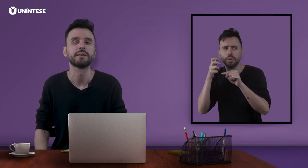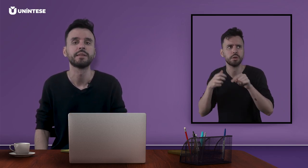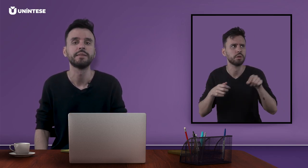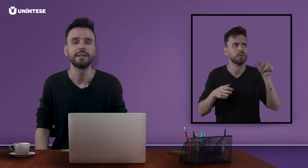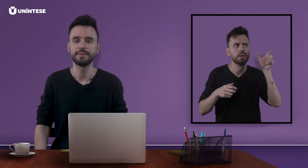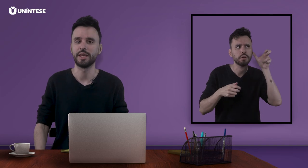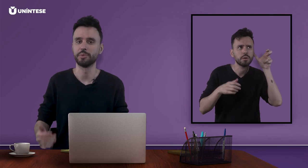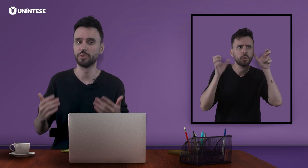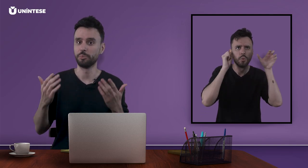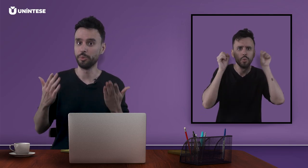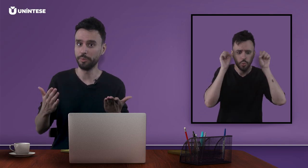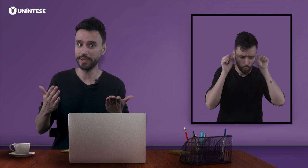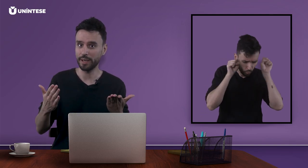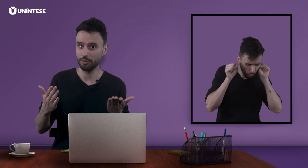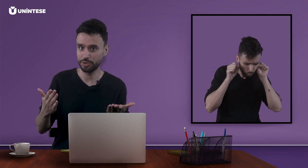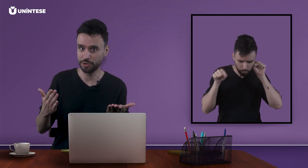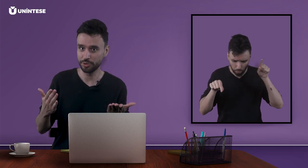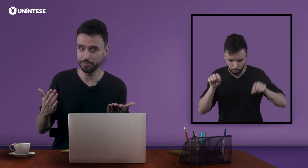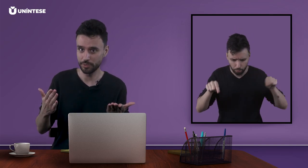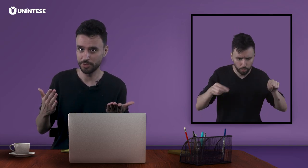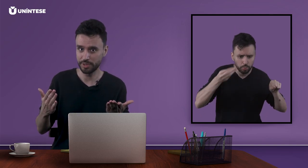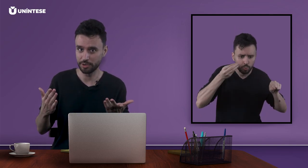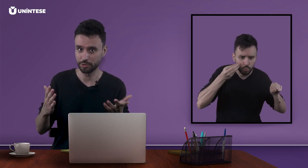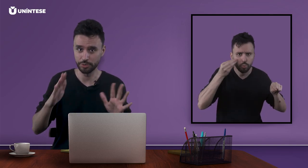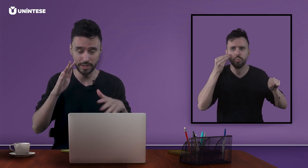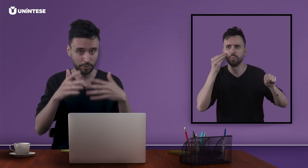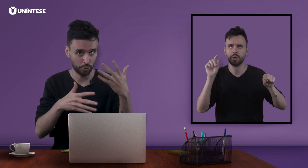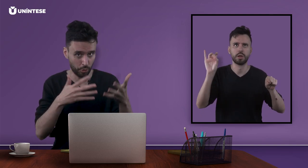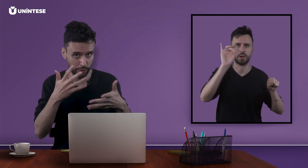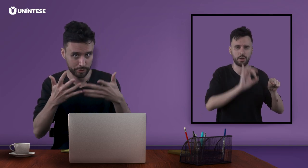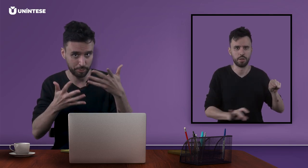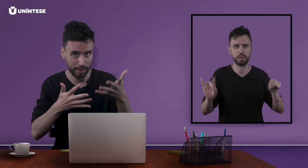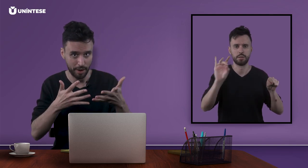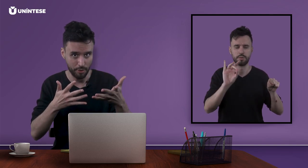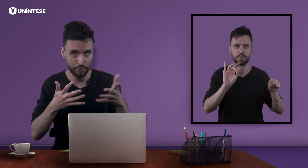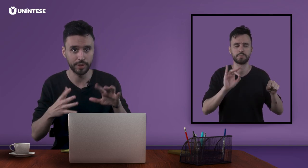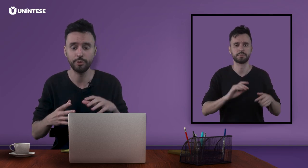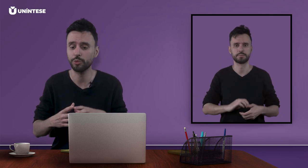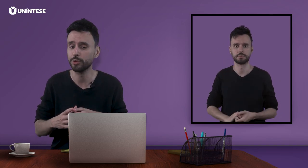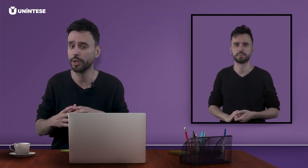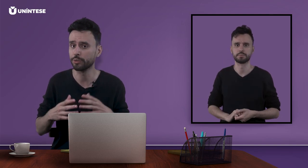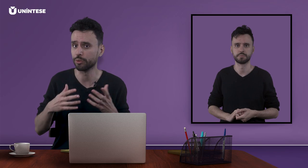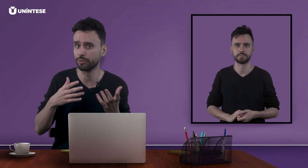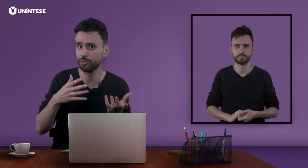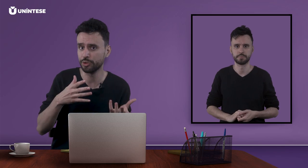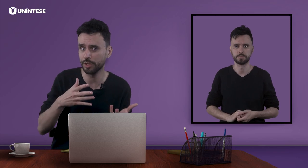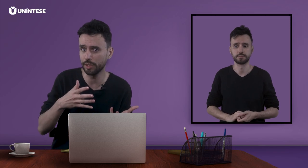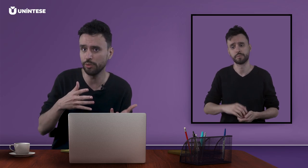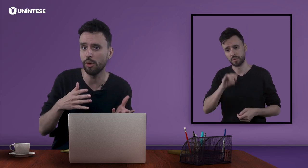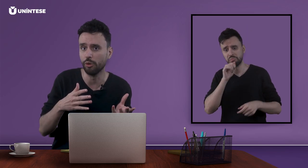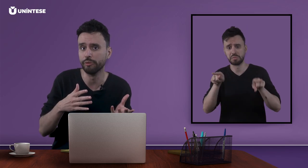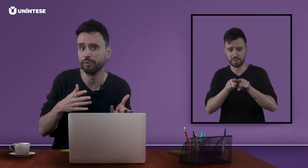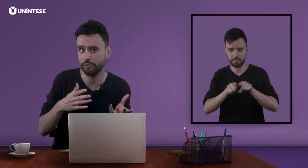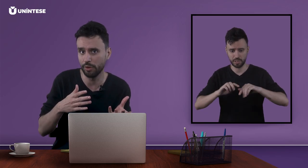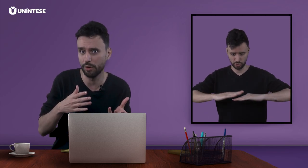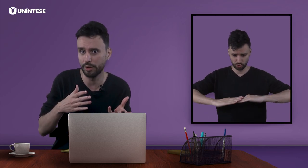Nela temos o Public Audition, ou seja, nos retornos do palco, que incluem o retorno do chão ou floor.